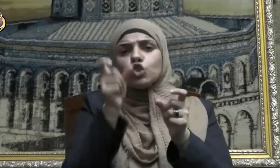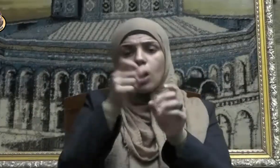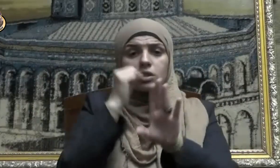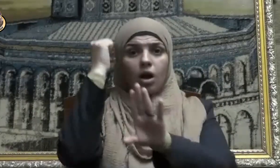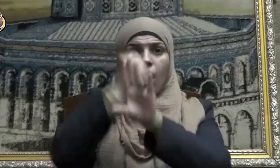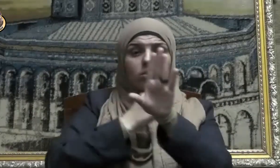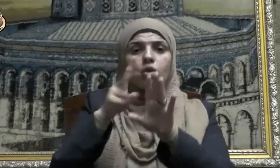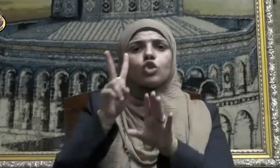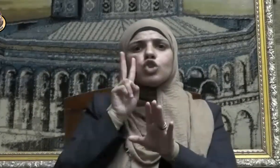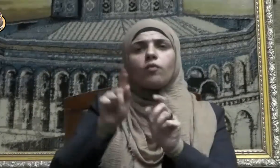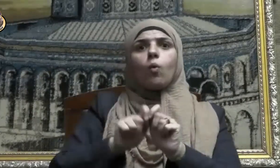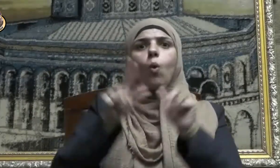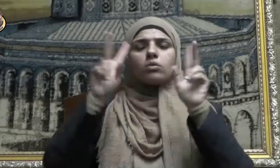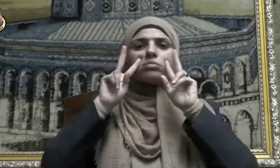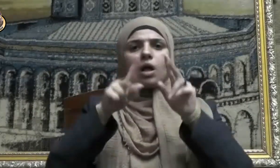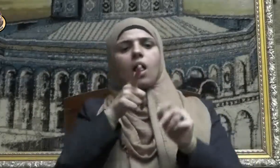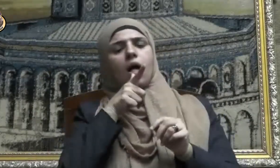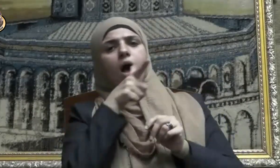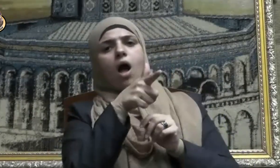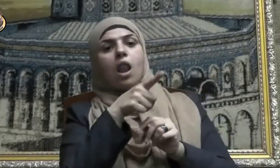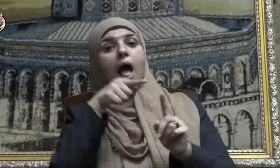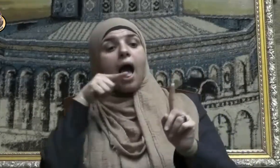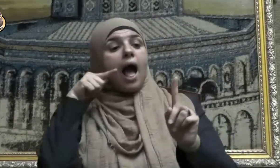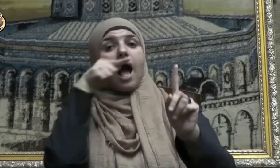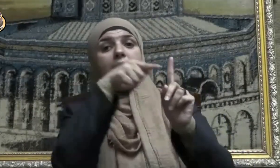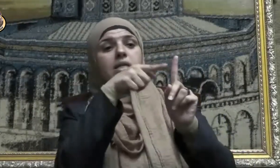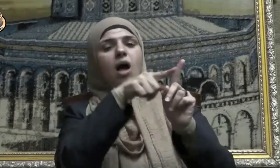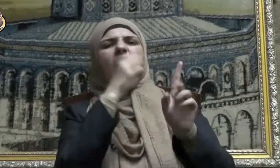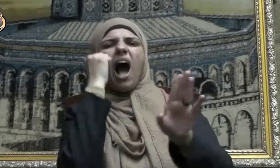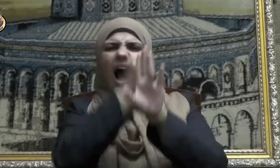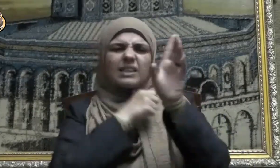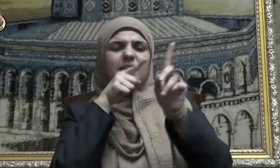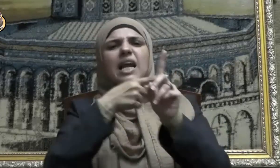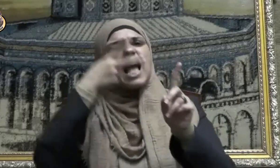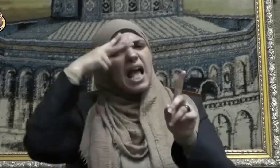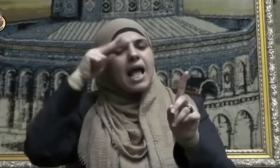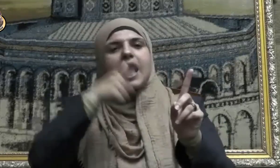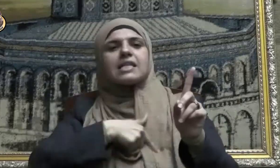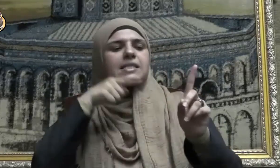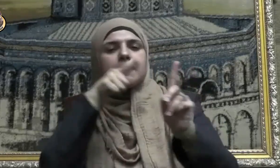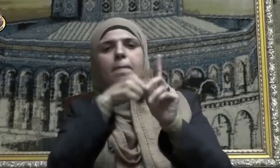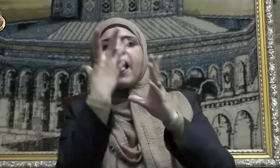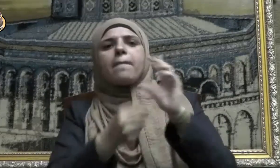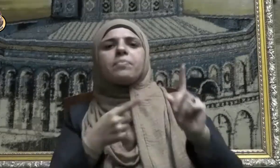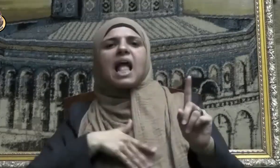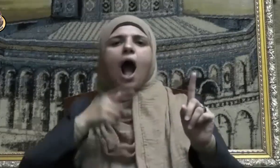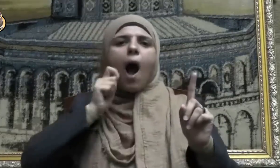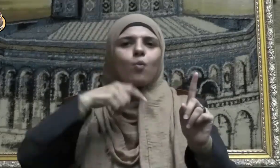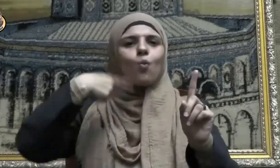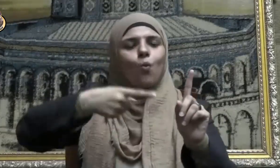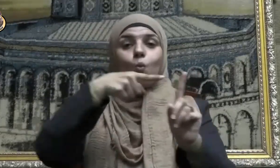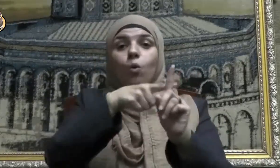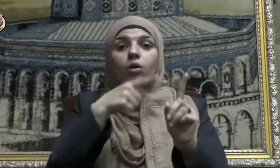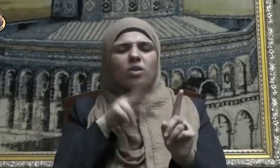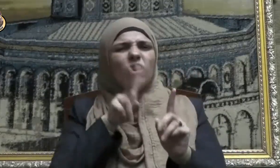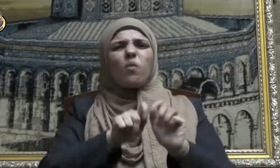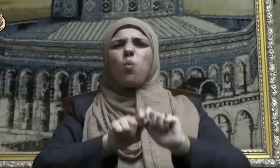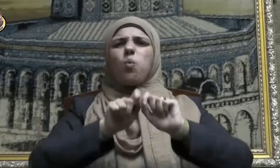فيقال هذه غدرة فلان بن فلان ويكون النبي صلى الله عليه